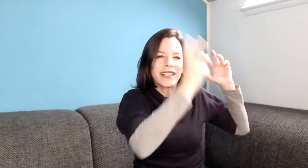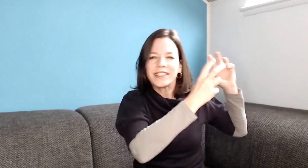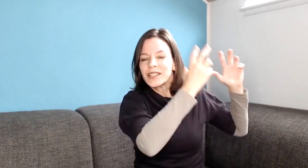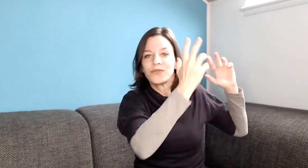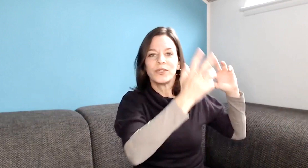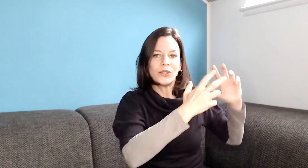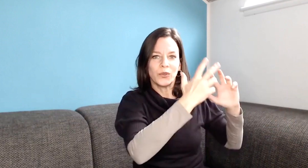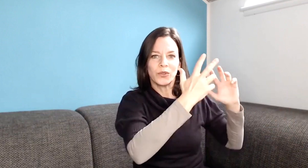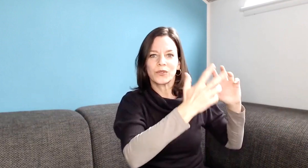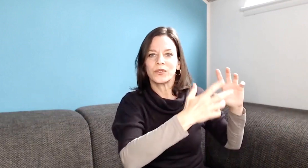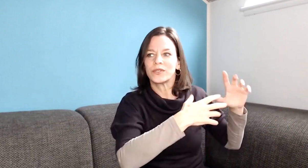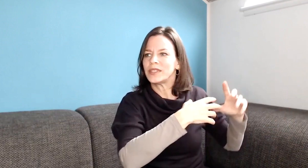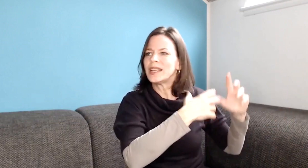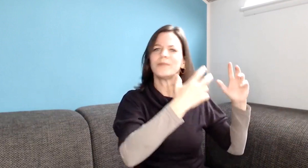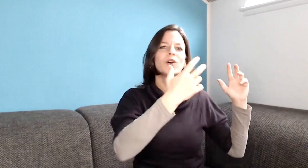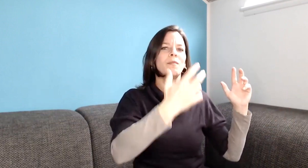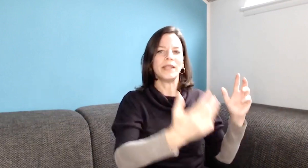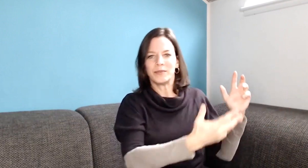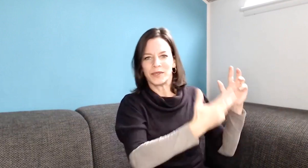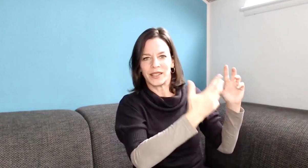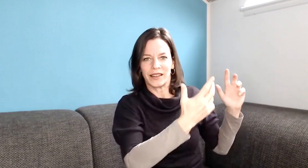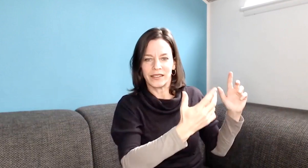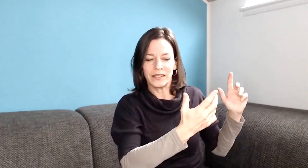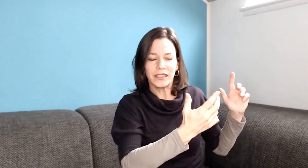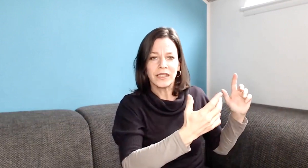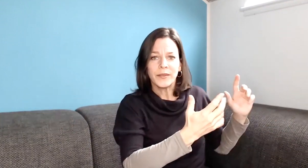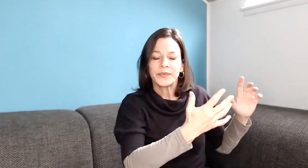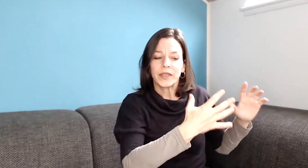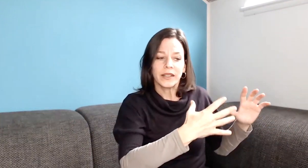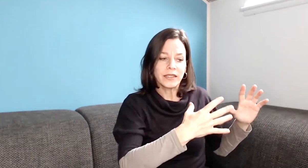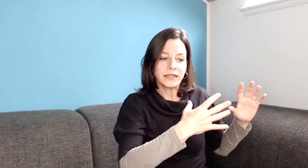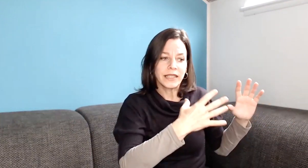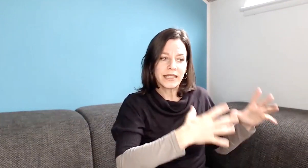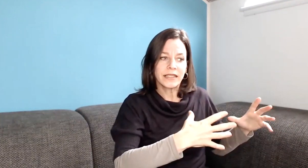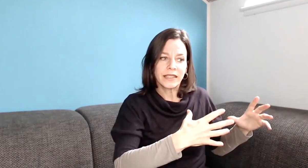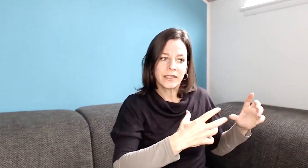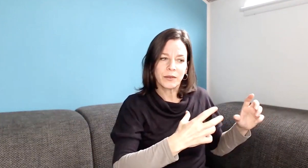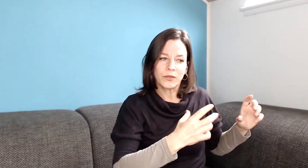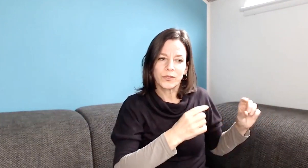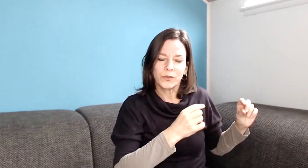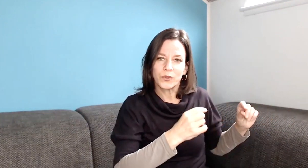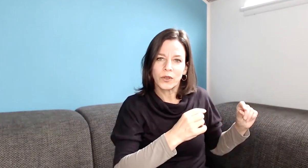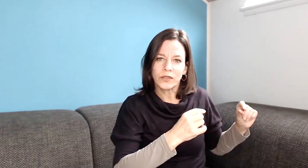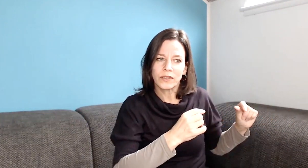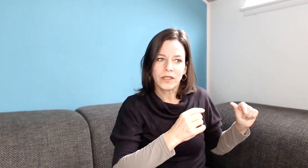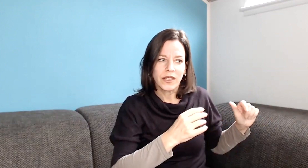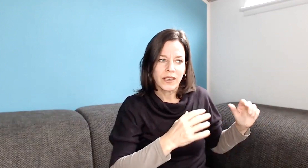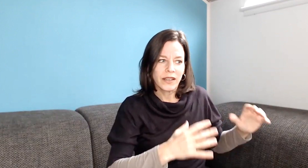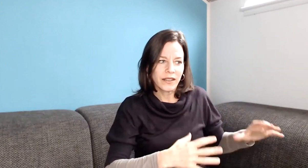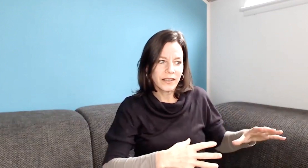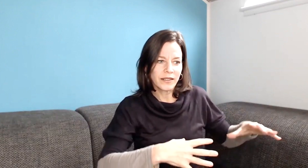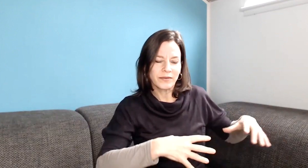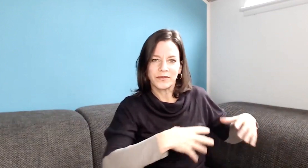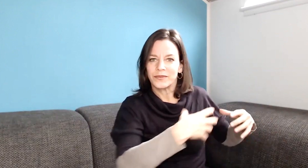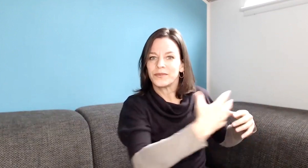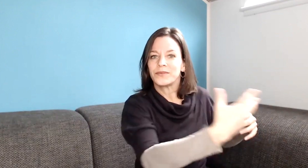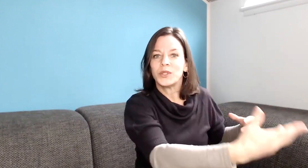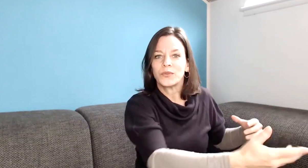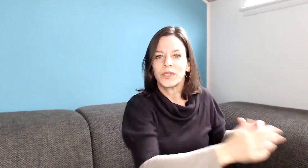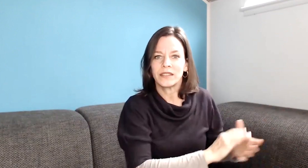ganz, ganz viel los. Und sie nehmen doch am Leben teil. Letztendlich ist es aber so, wenn du guckst, wie oft gehen